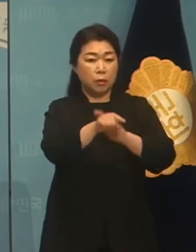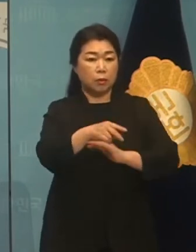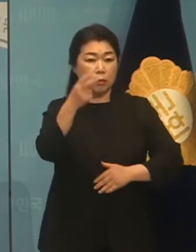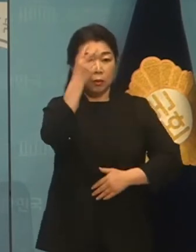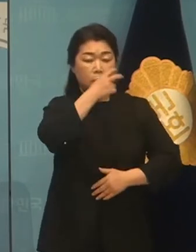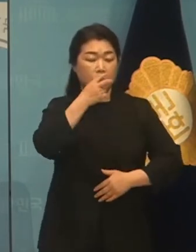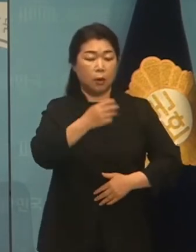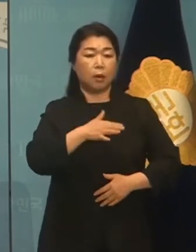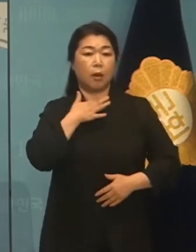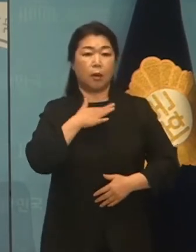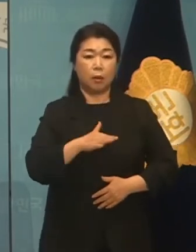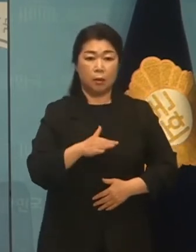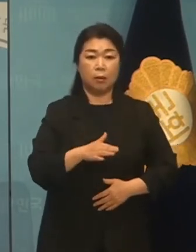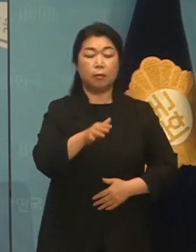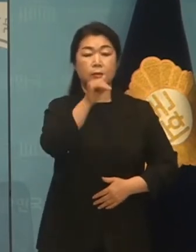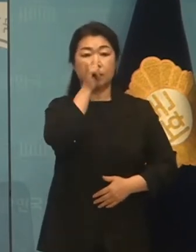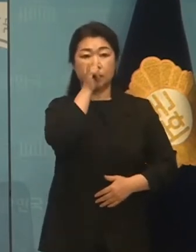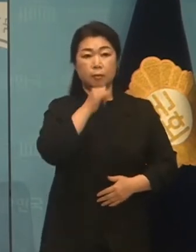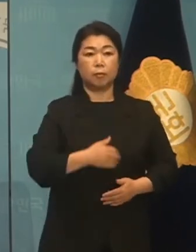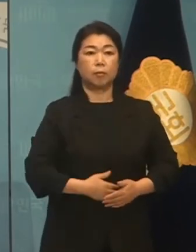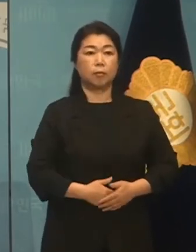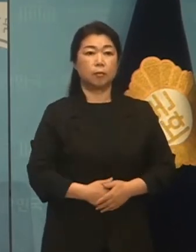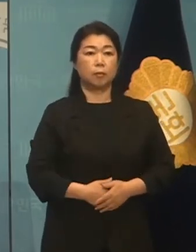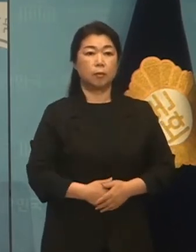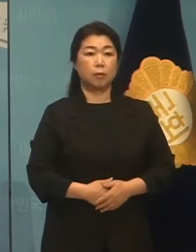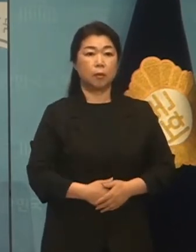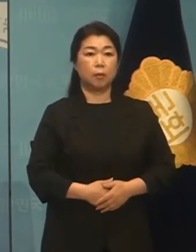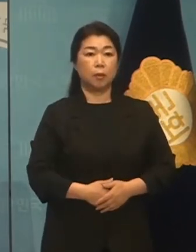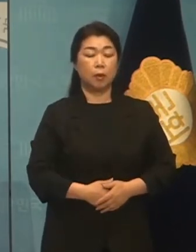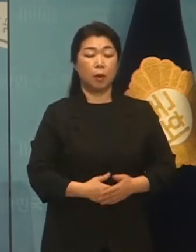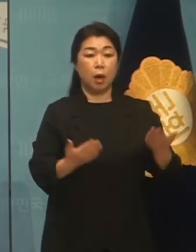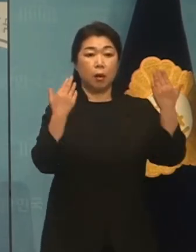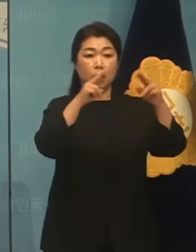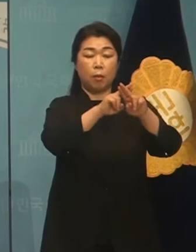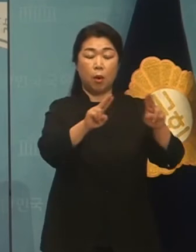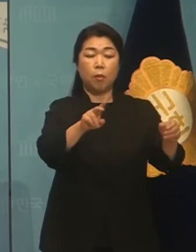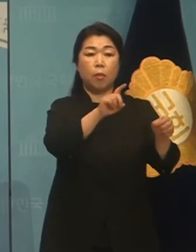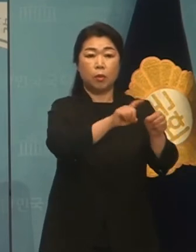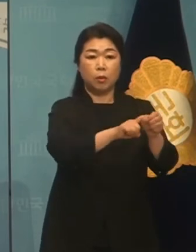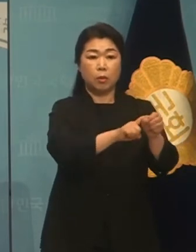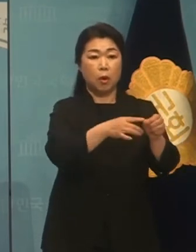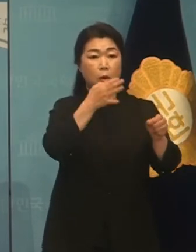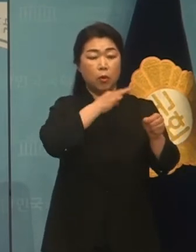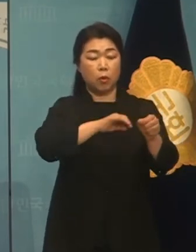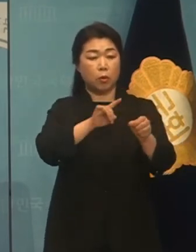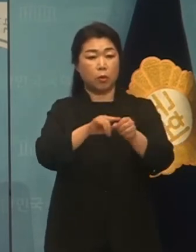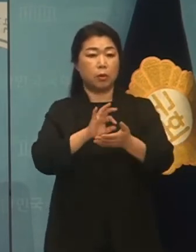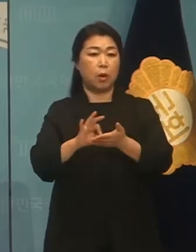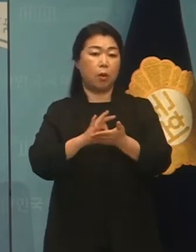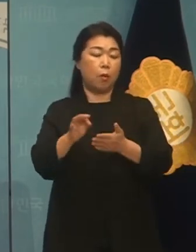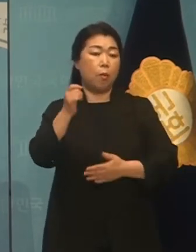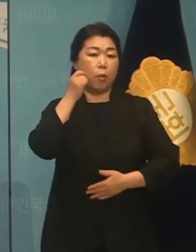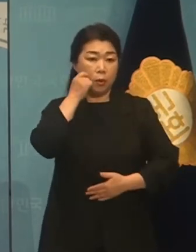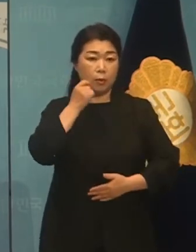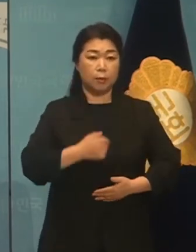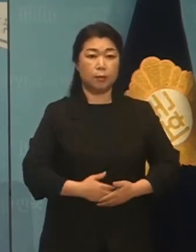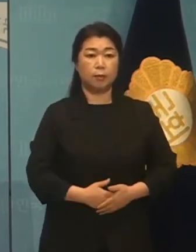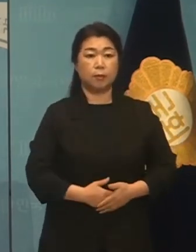경우조차 있었습니다 폐교하려고도 소율적으로 이루어지지 않고 있습니다